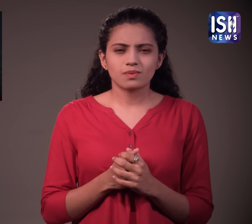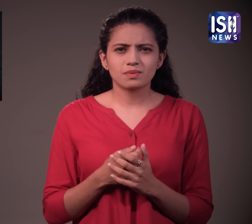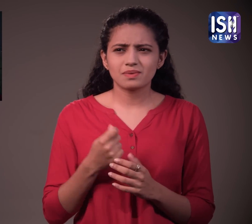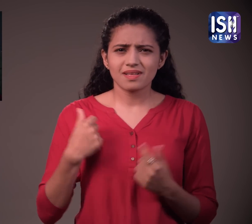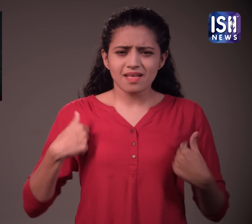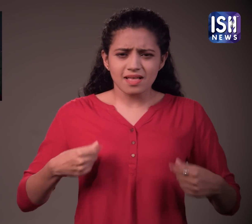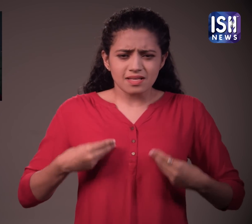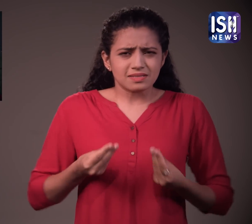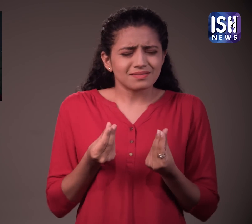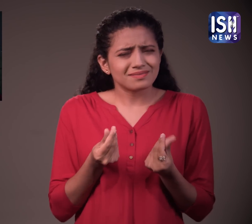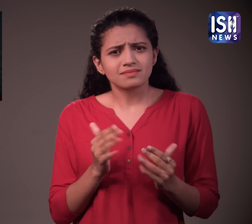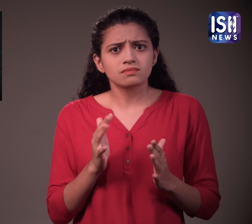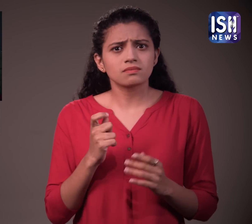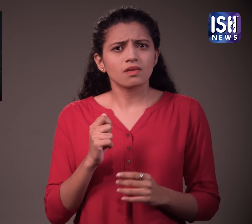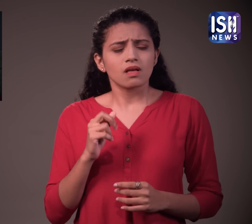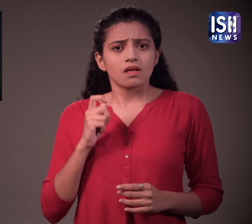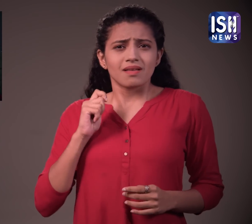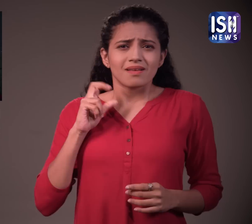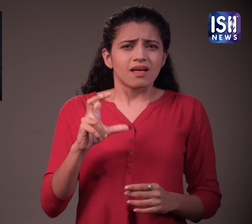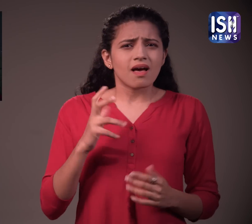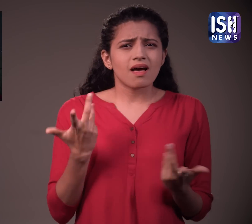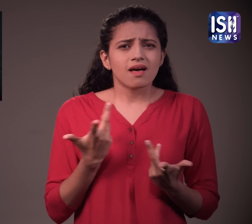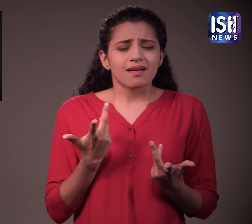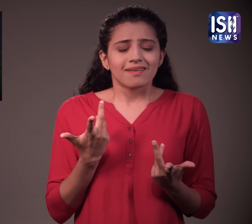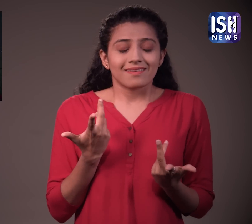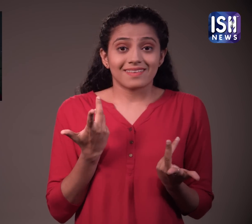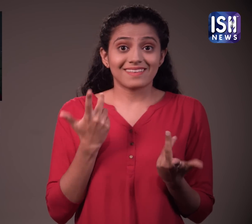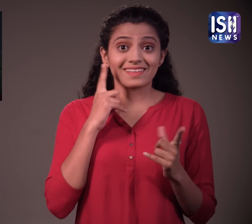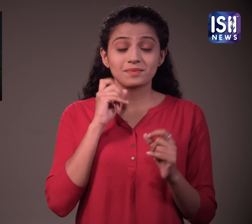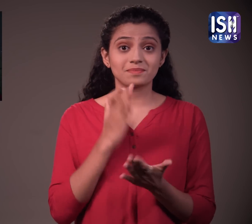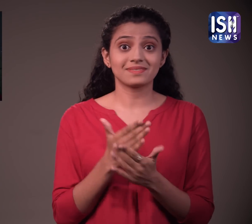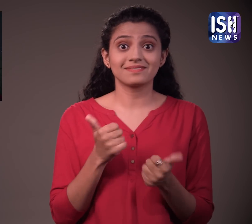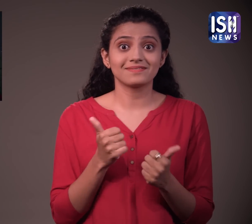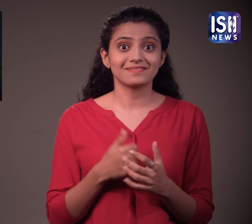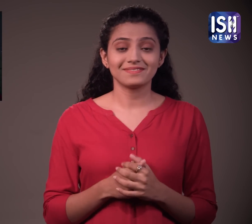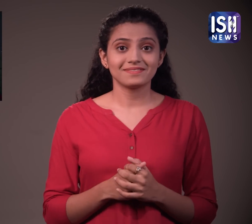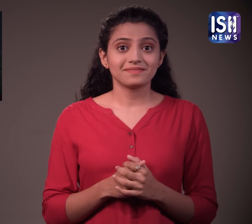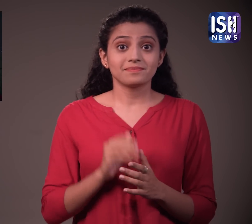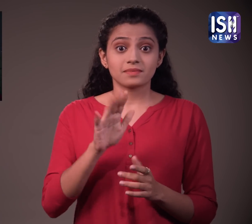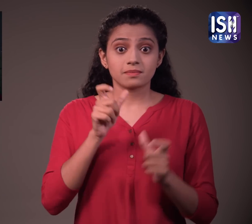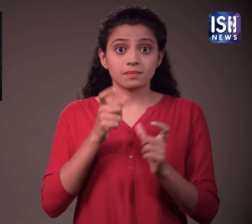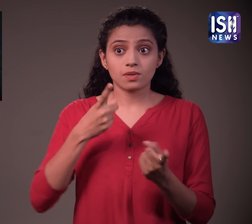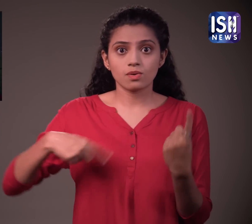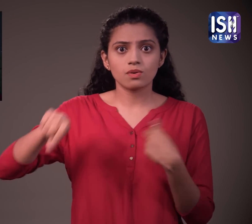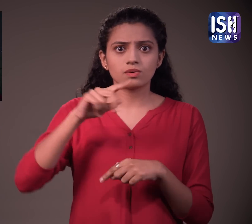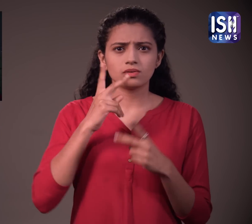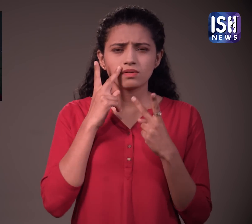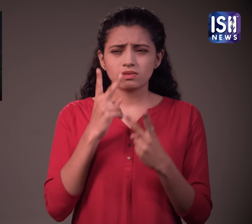मैं विश्वास नहीं कर सकती कि इस तरह के बेजिक कपरों की कीमत इतनी जादा है। इसके लिए